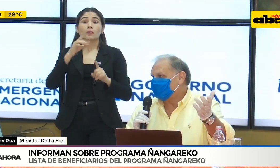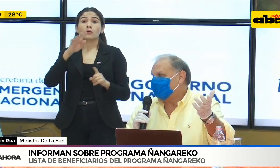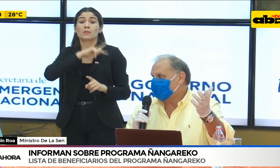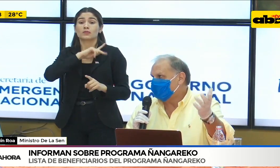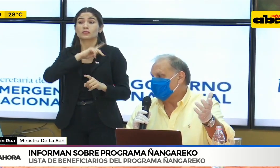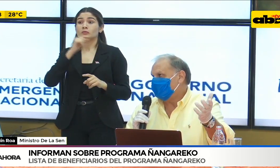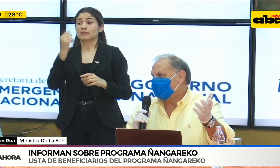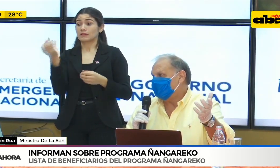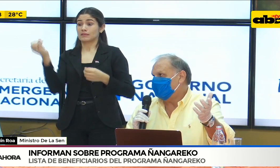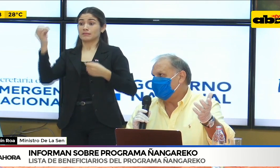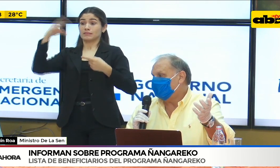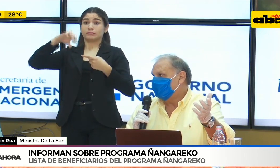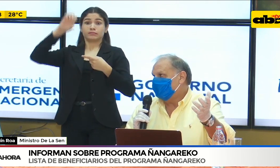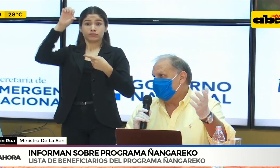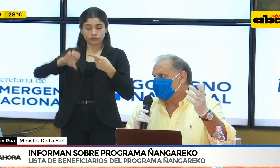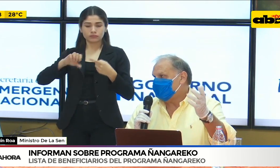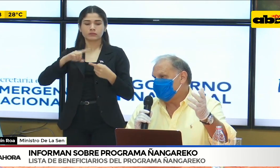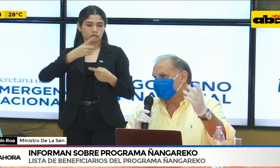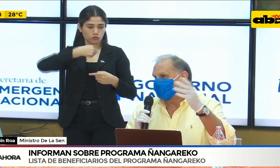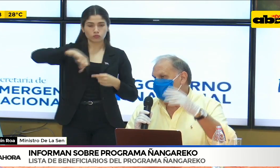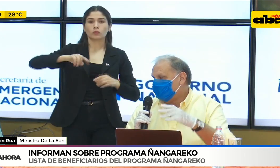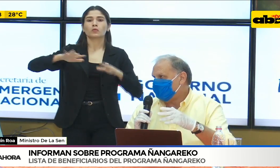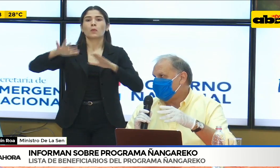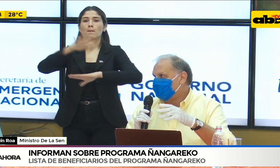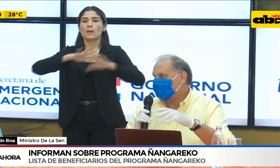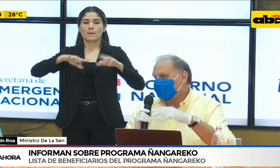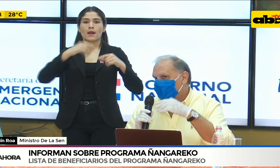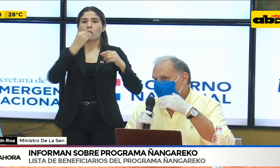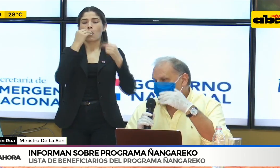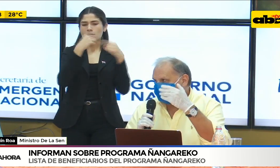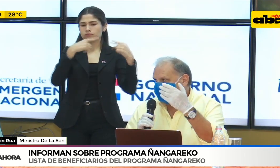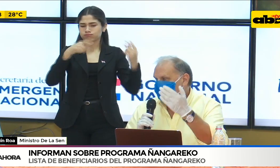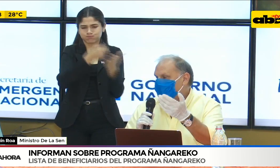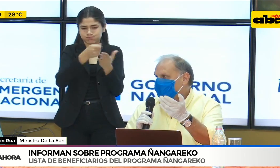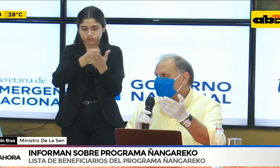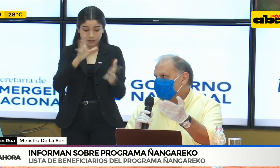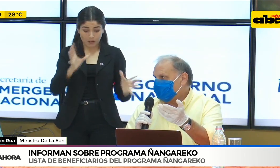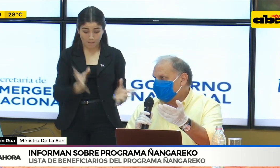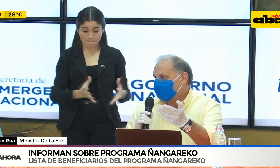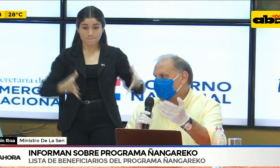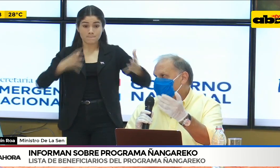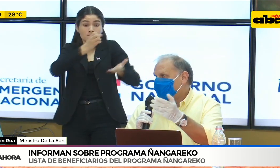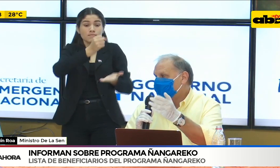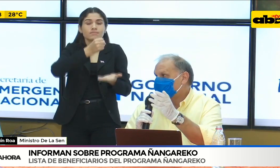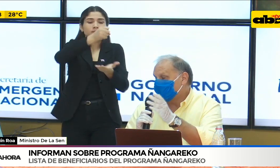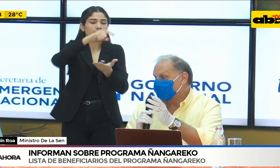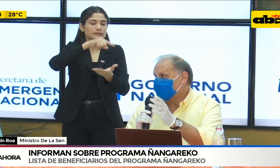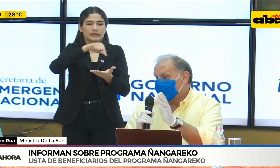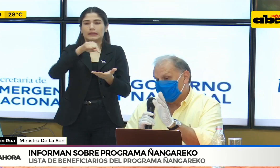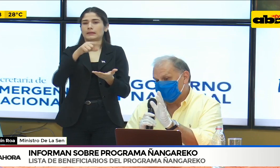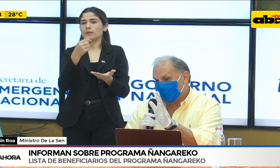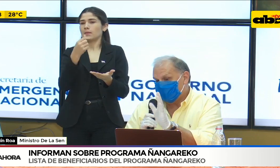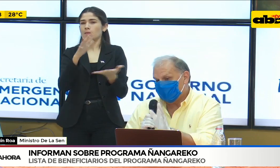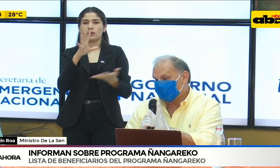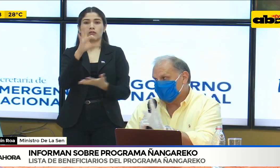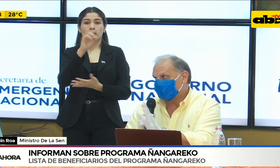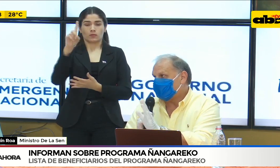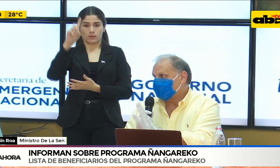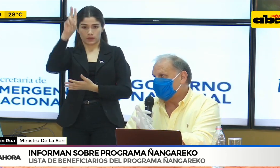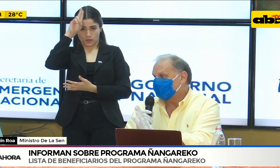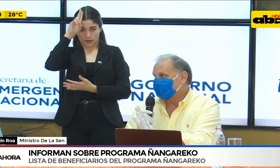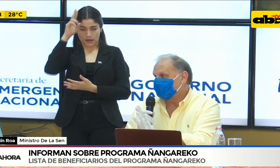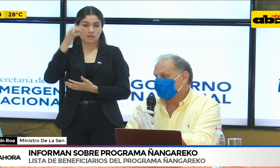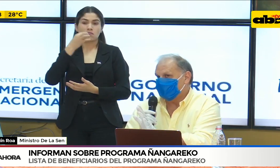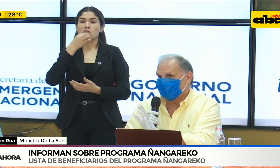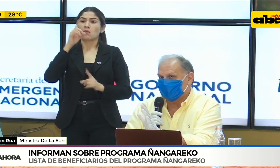tenemos en stock en este momento. Es decir, eso nos va a permitir dar una respuesta inmediata a aquellas personas que por una u otra